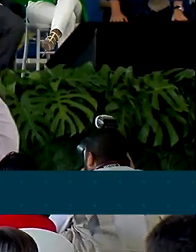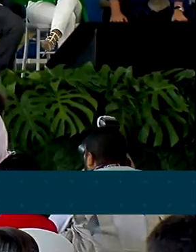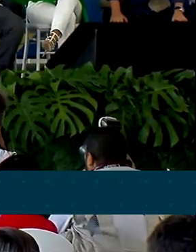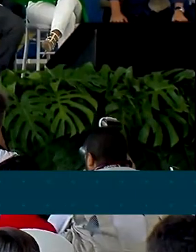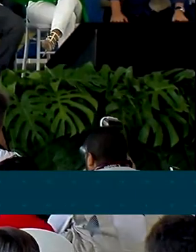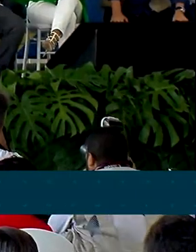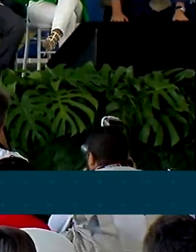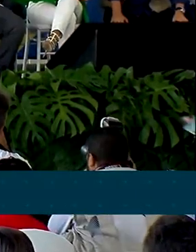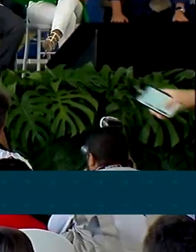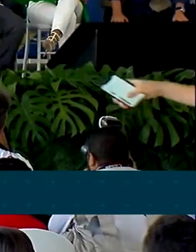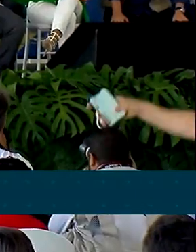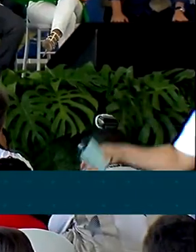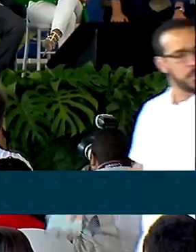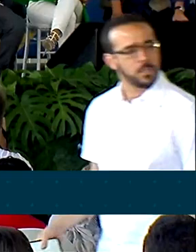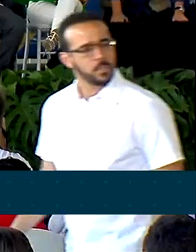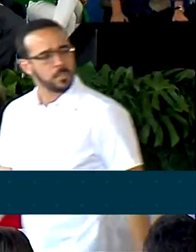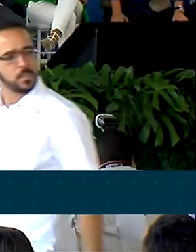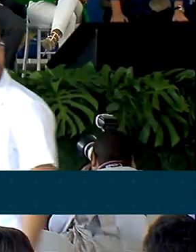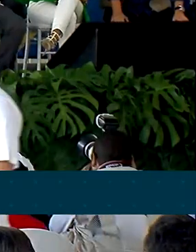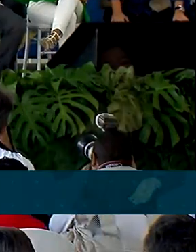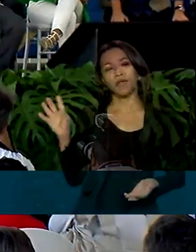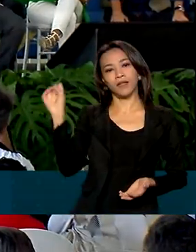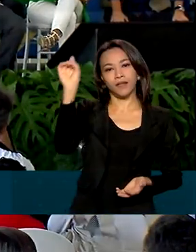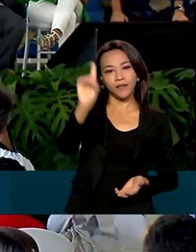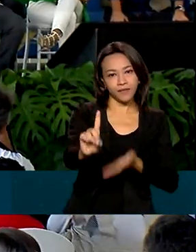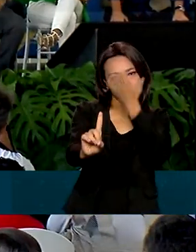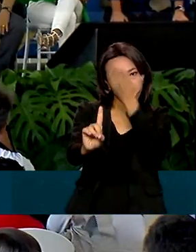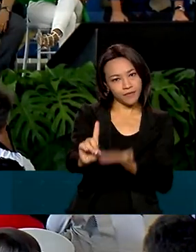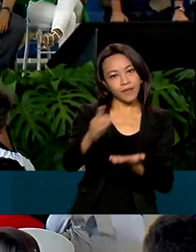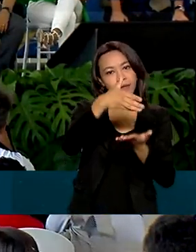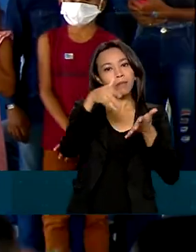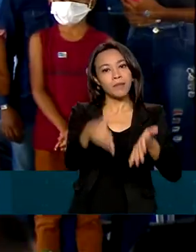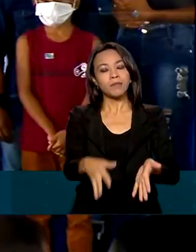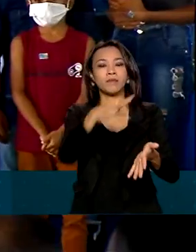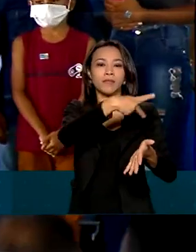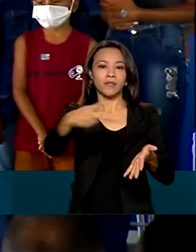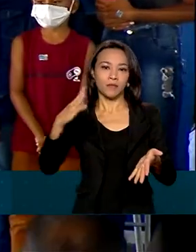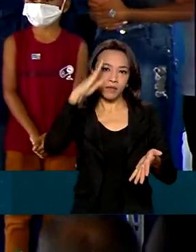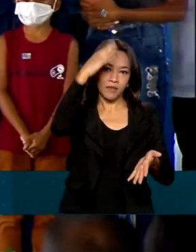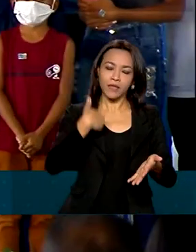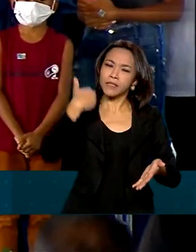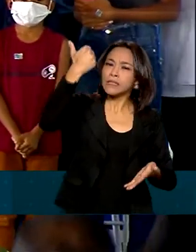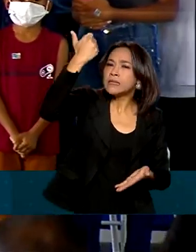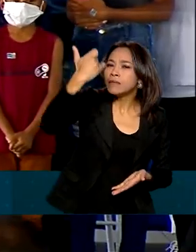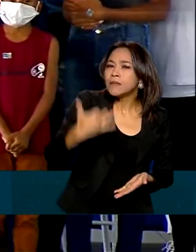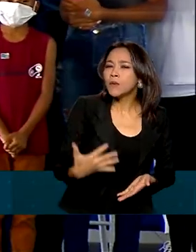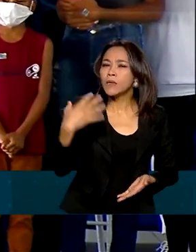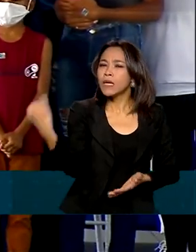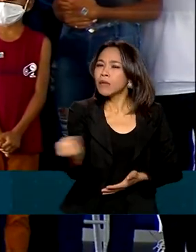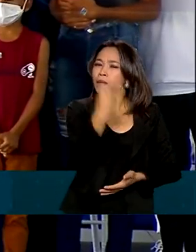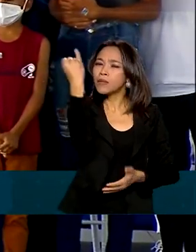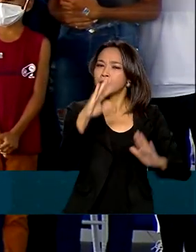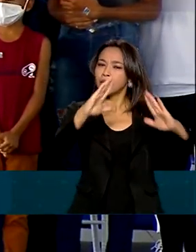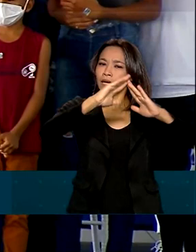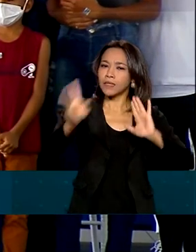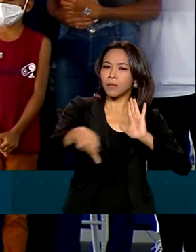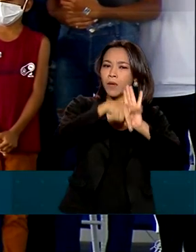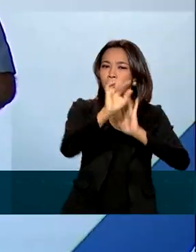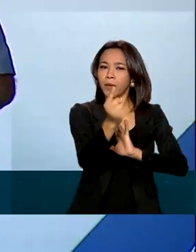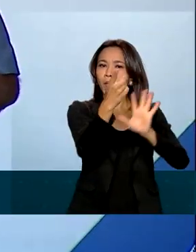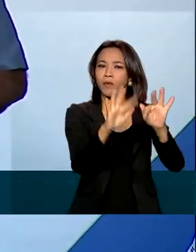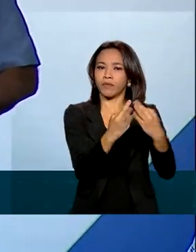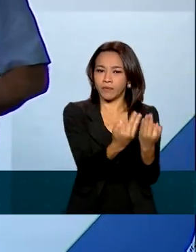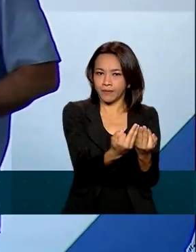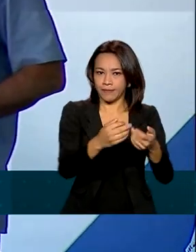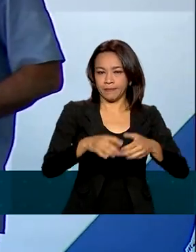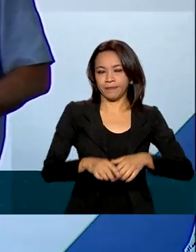cerimônia de entrega das chaves contou com a participação do presidente Jair Bolsonaro, que falou sobre a importância da casa própria para uma família.